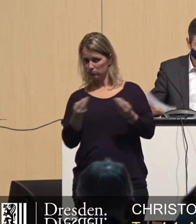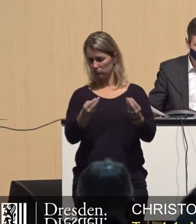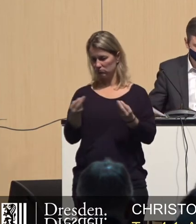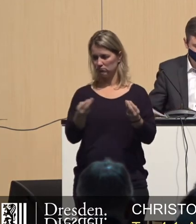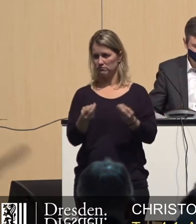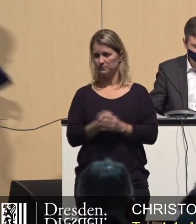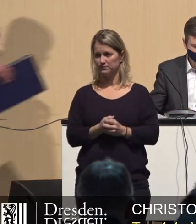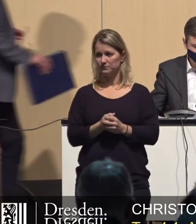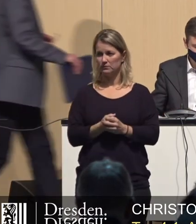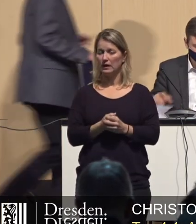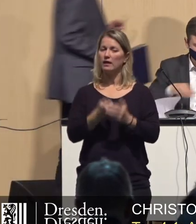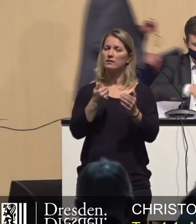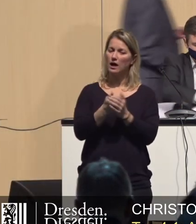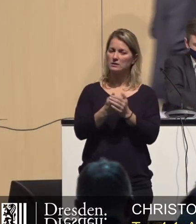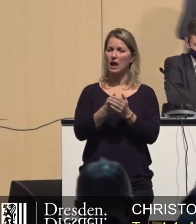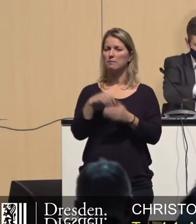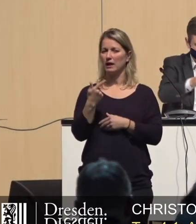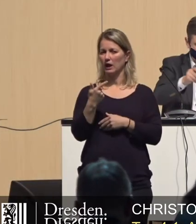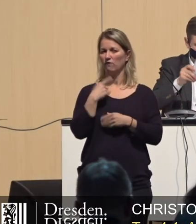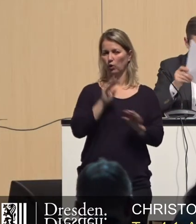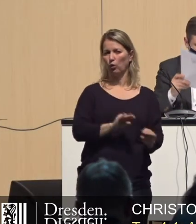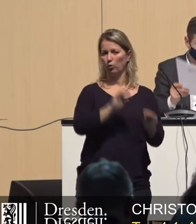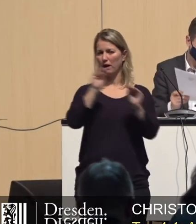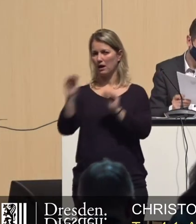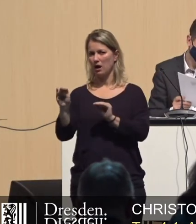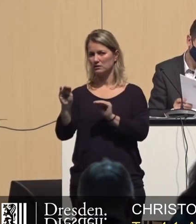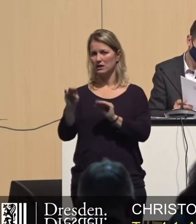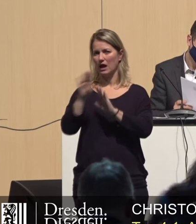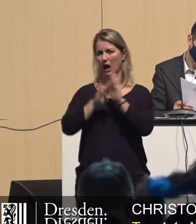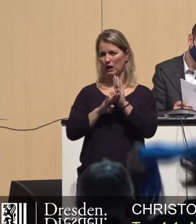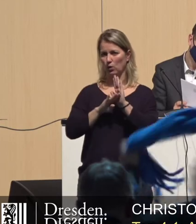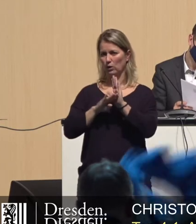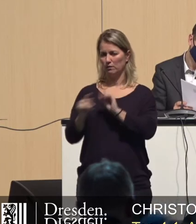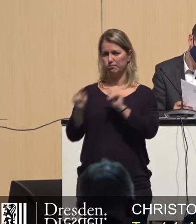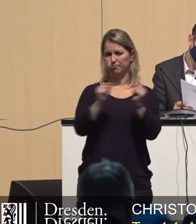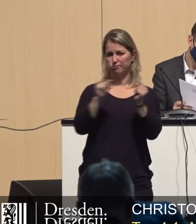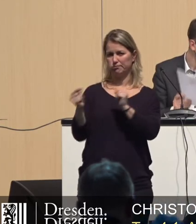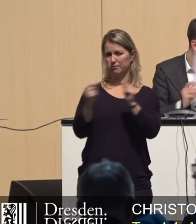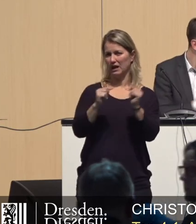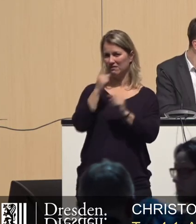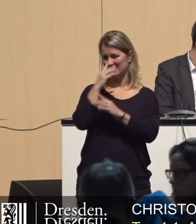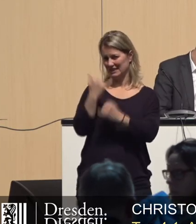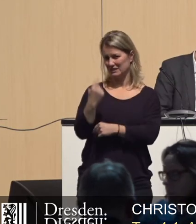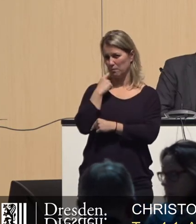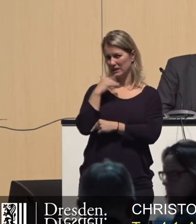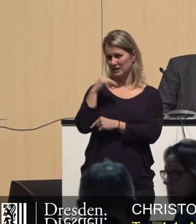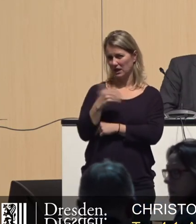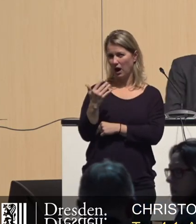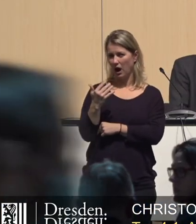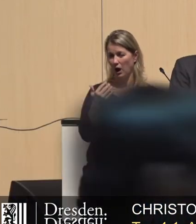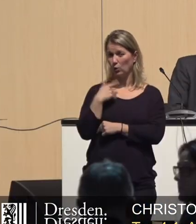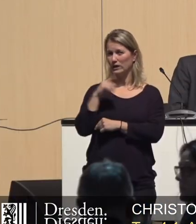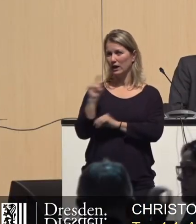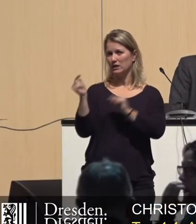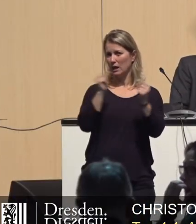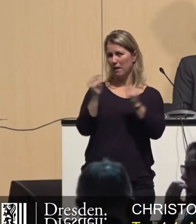aus dieser Debatte um die Übergangsregelung, die wir jetzt aktuell haben und aus der Debatte bezüglich